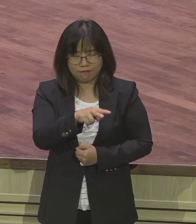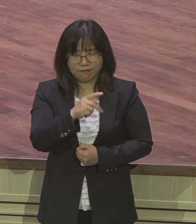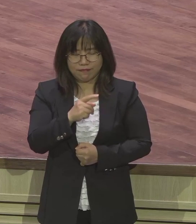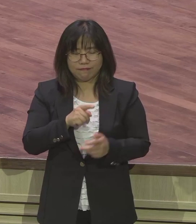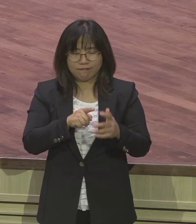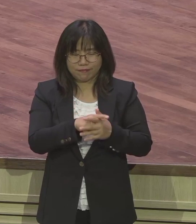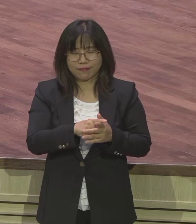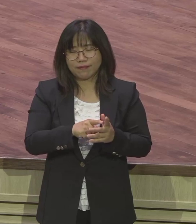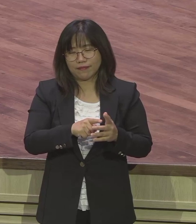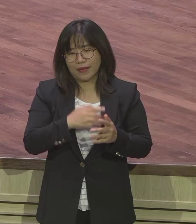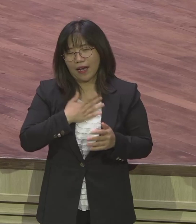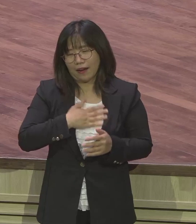듣잖아요